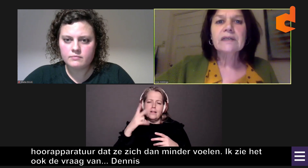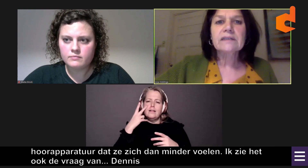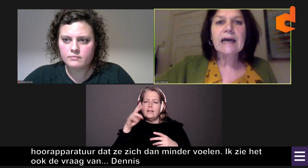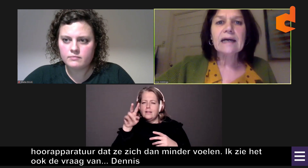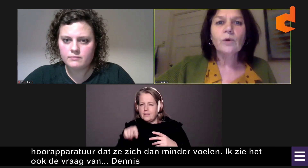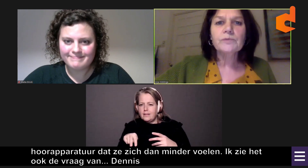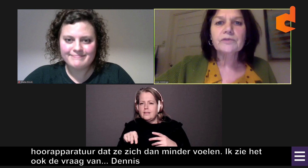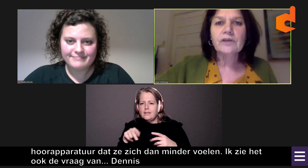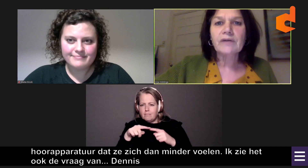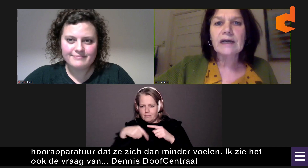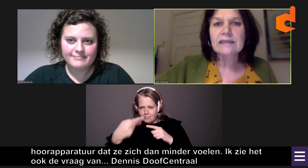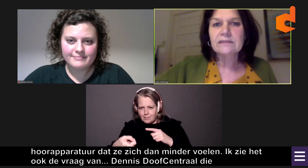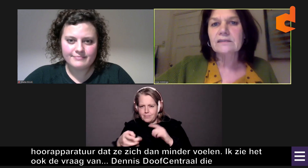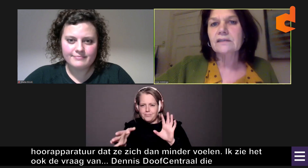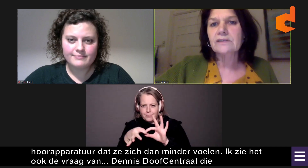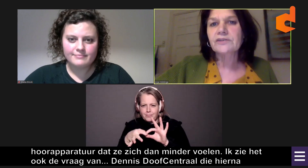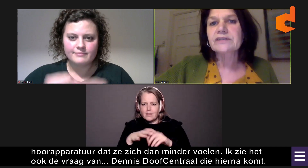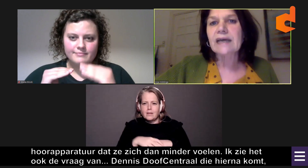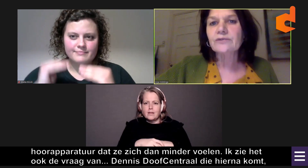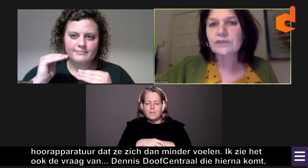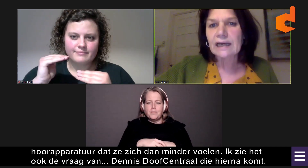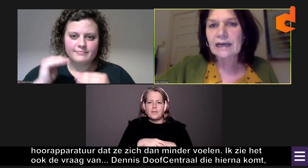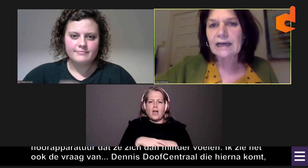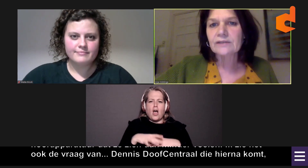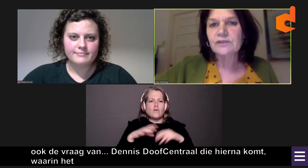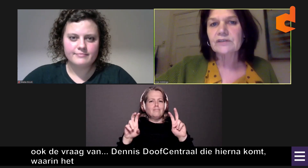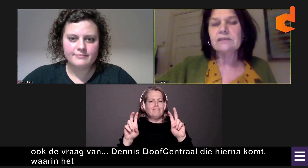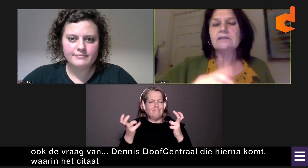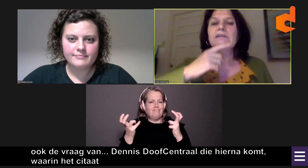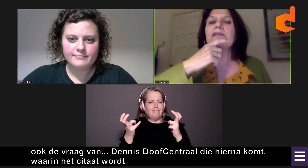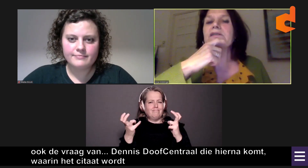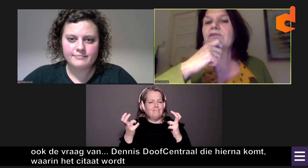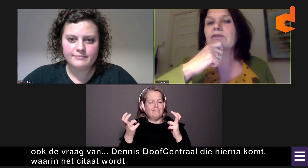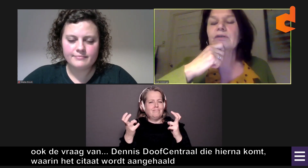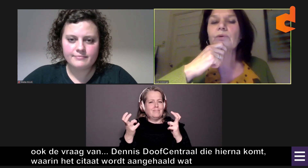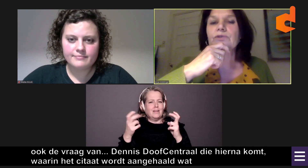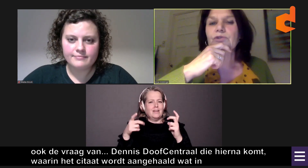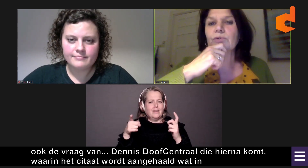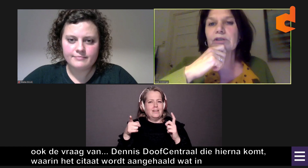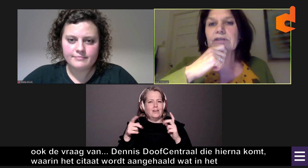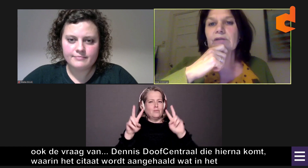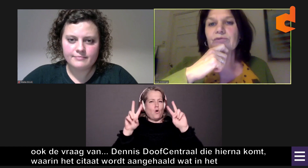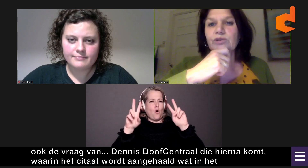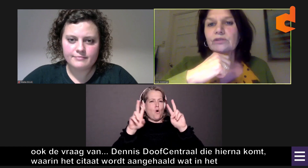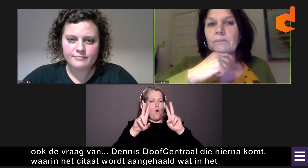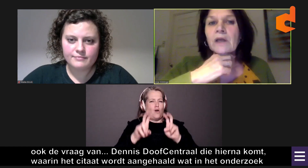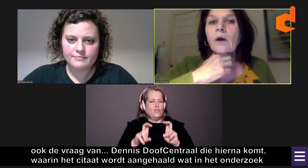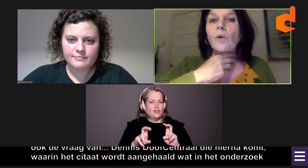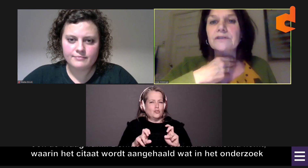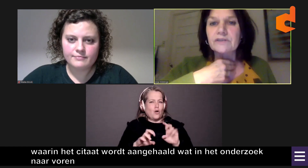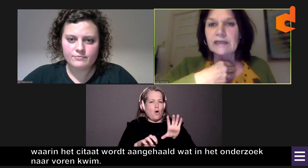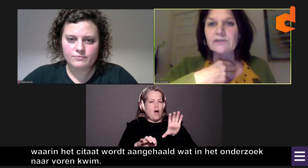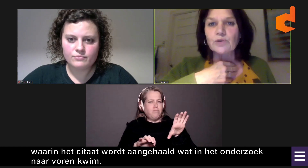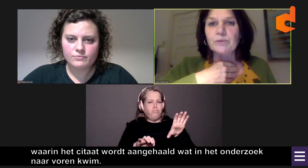hierna komt, waarin het citaat wordt aangehaald dat in het onderzoek naar voren kwam.